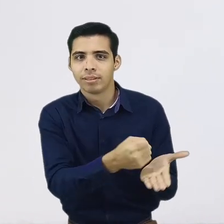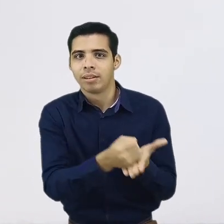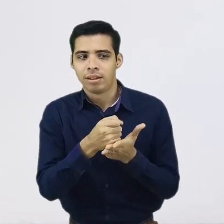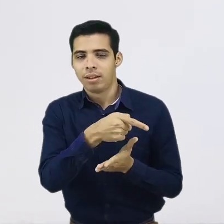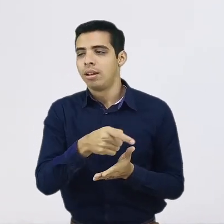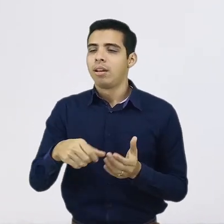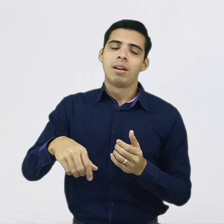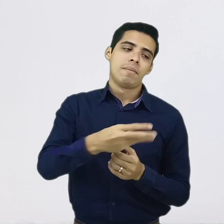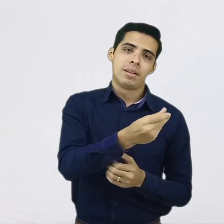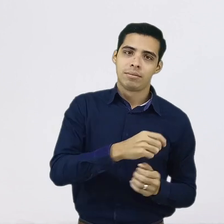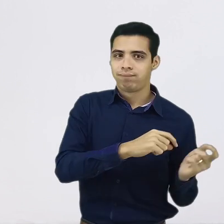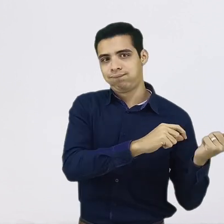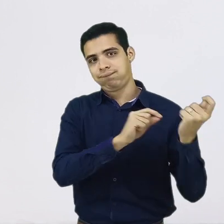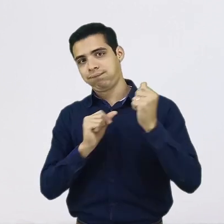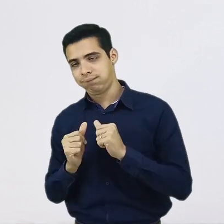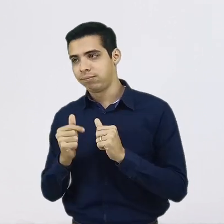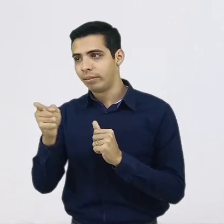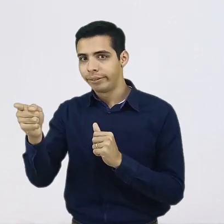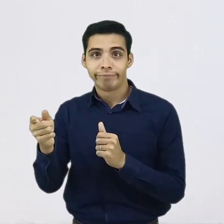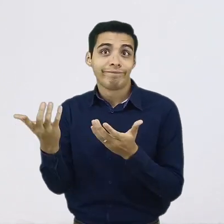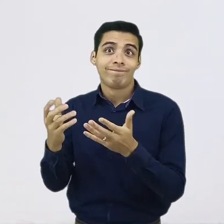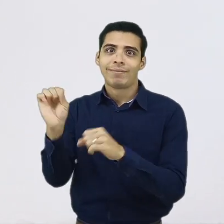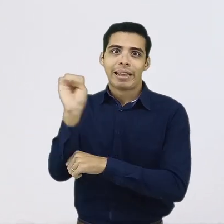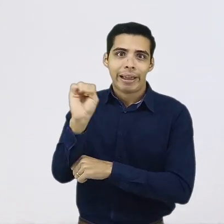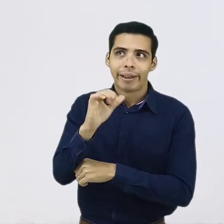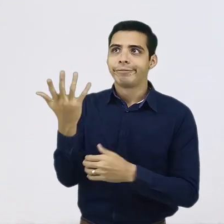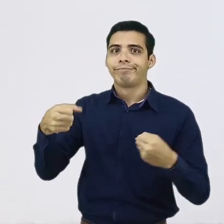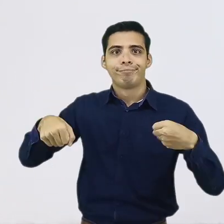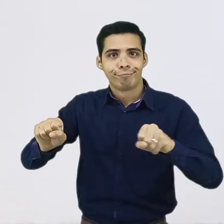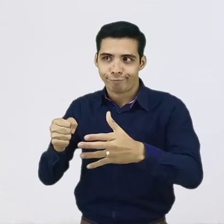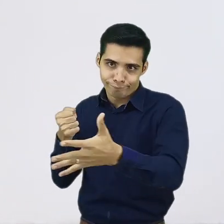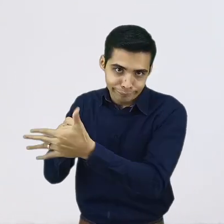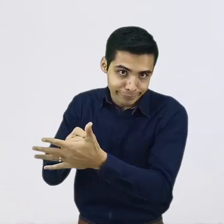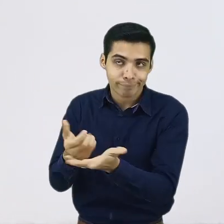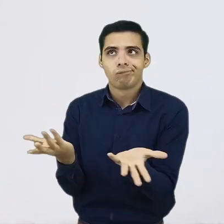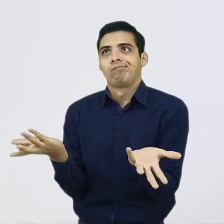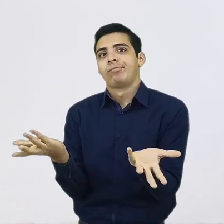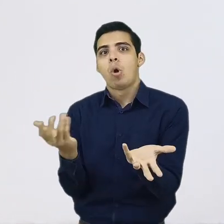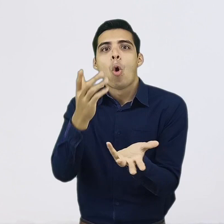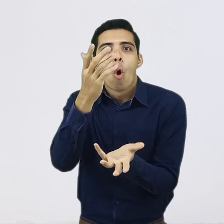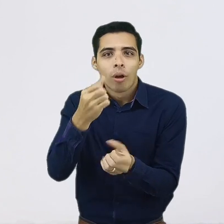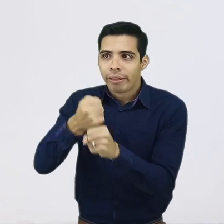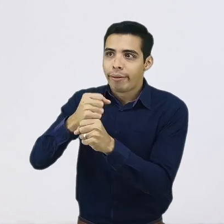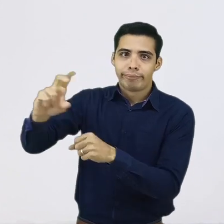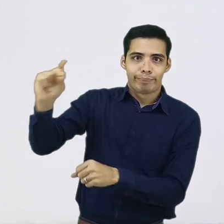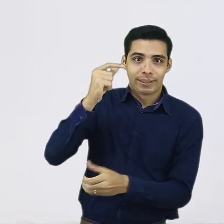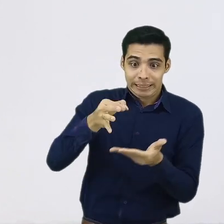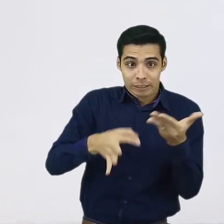inesperada que nos pueda pasar, tal como un accidente en nuestro vehículo o también un seguro de desempleo. Todo esto ayuda a que nuestras